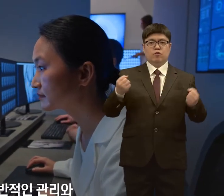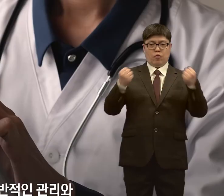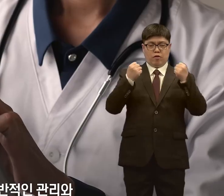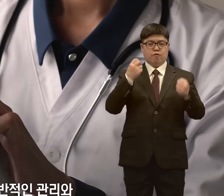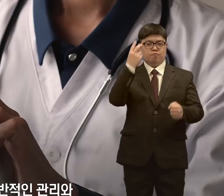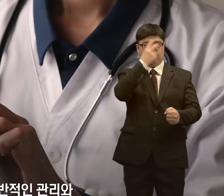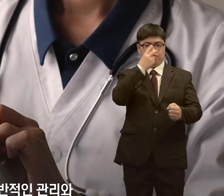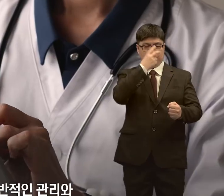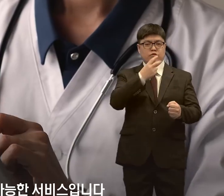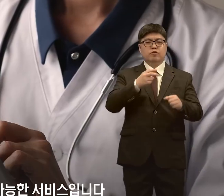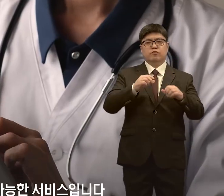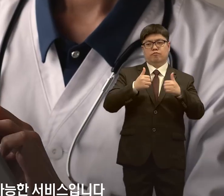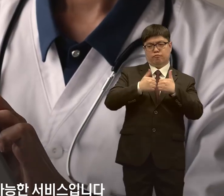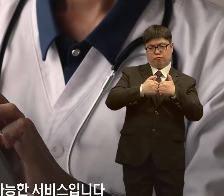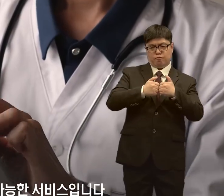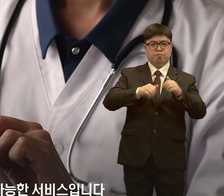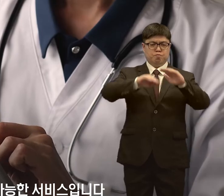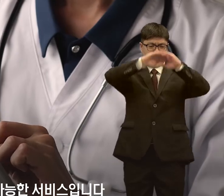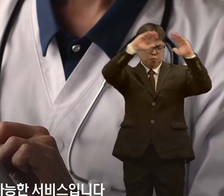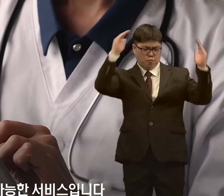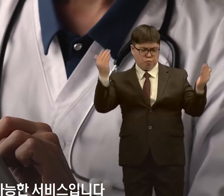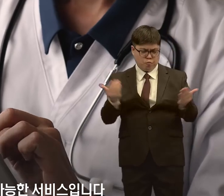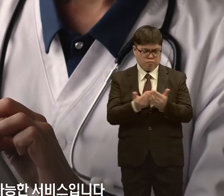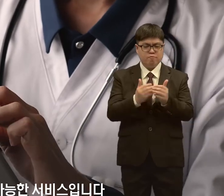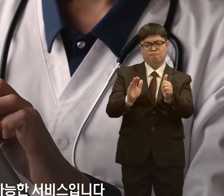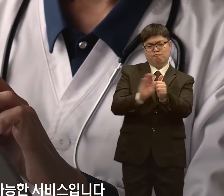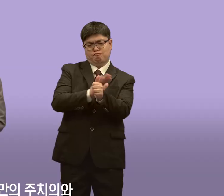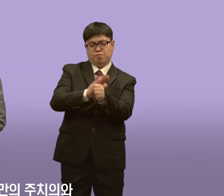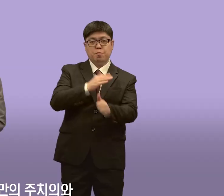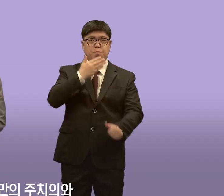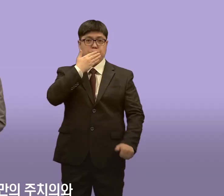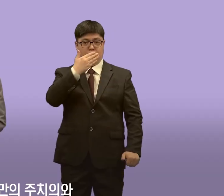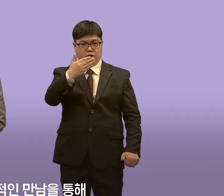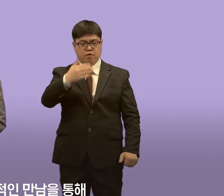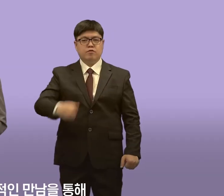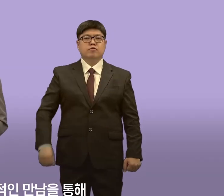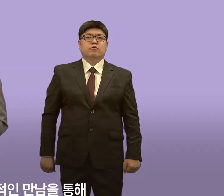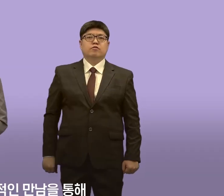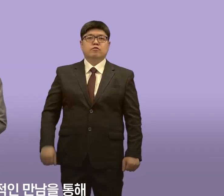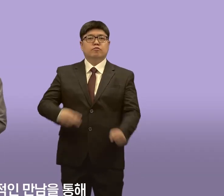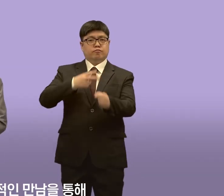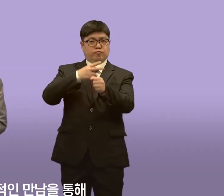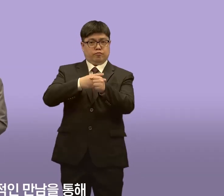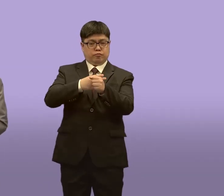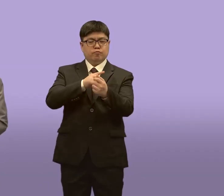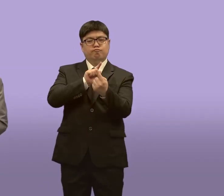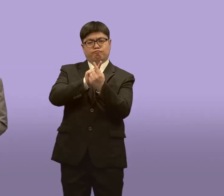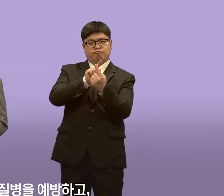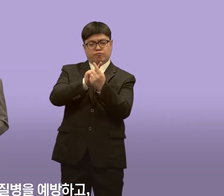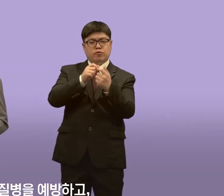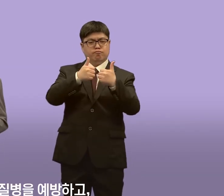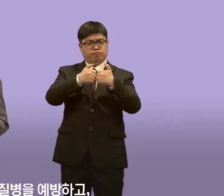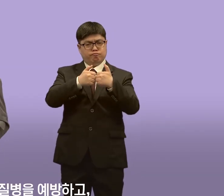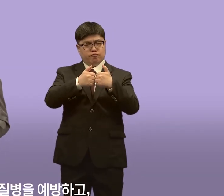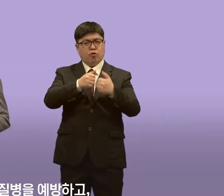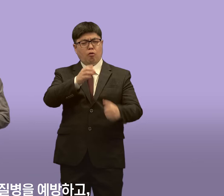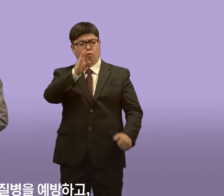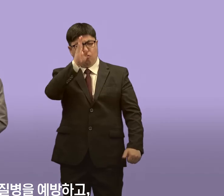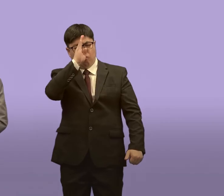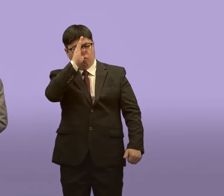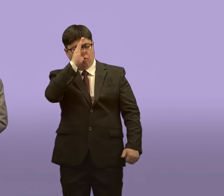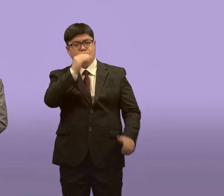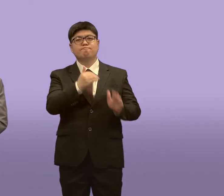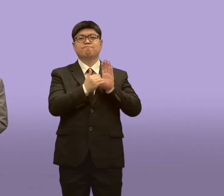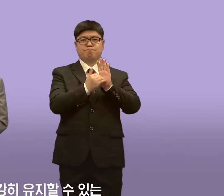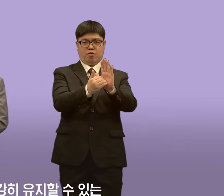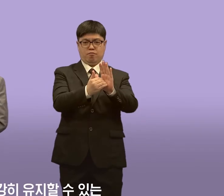전반적인 관리와 상담이 가능한 서비스입니다. 나만의 주치의와 정기적인 만남을 통해 더 큰 질병을